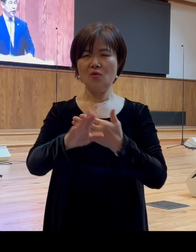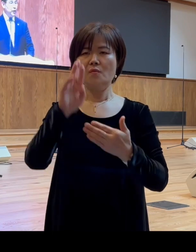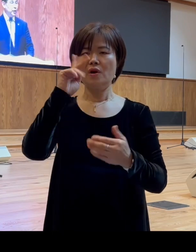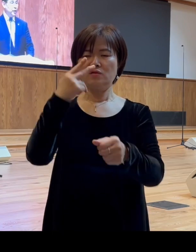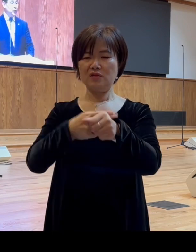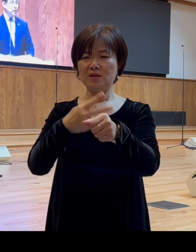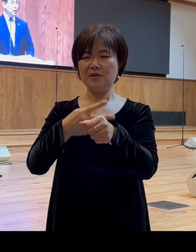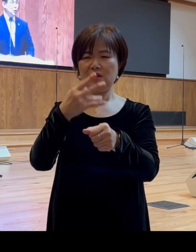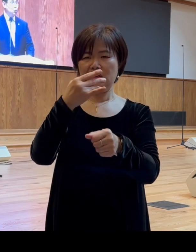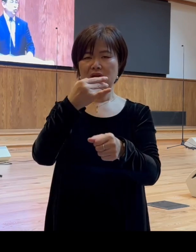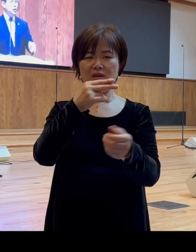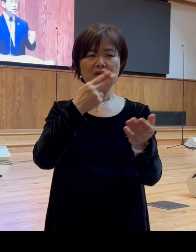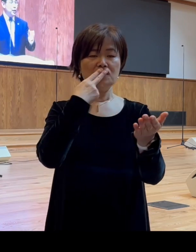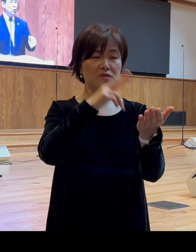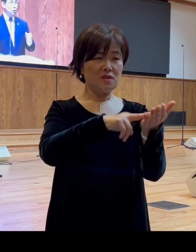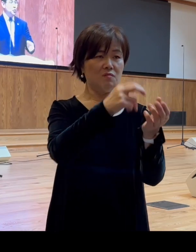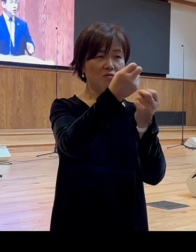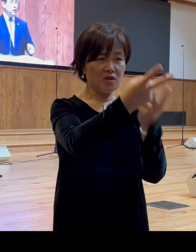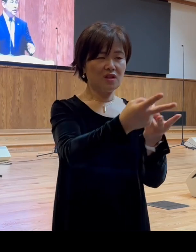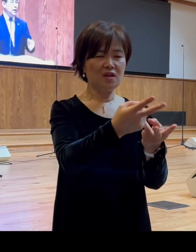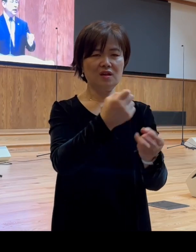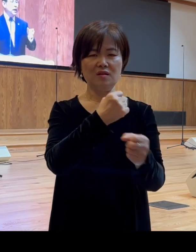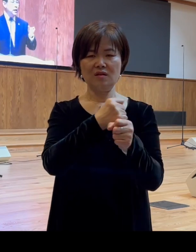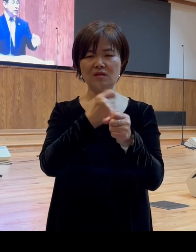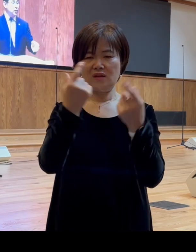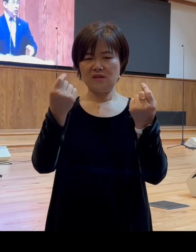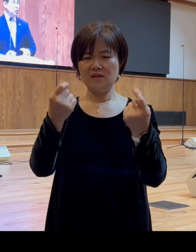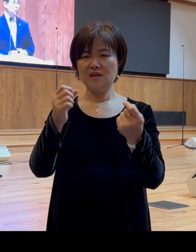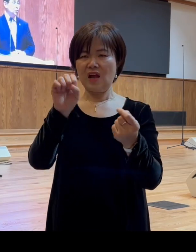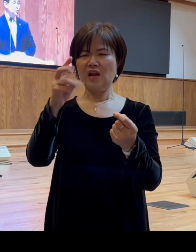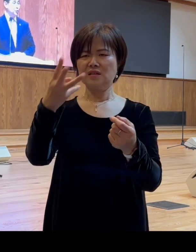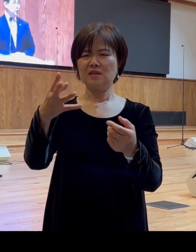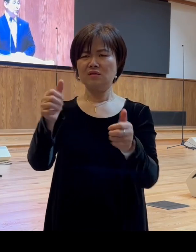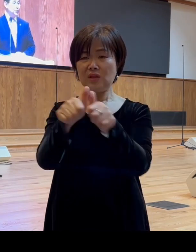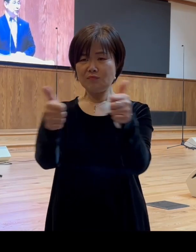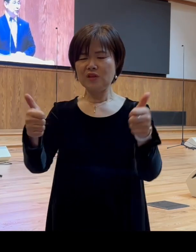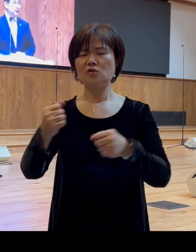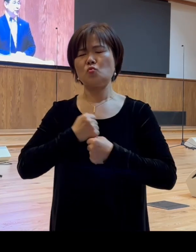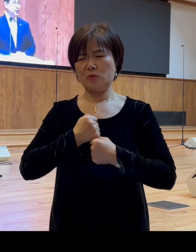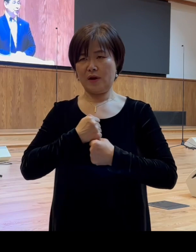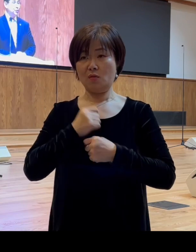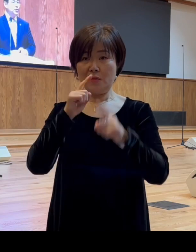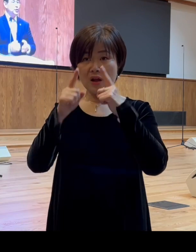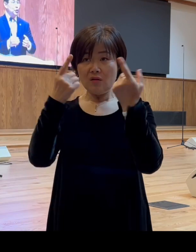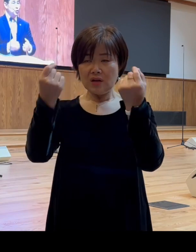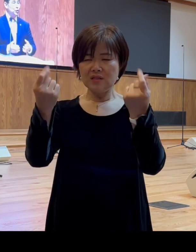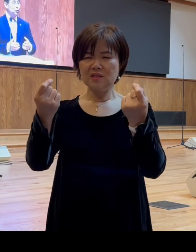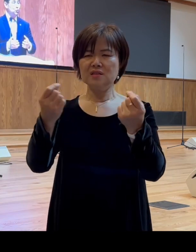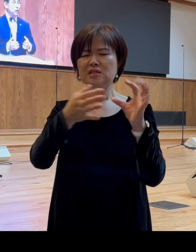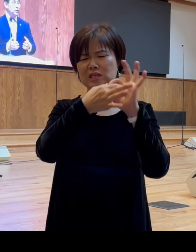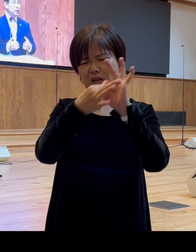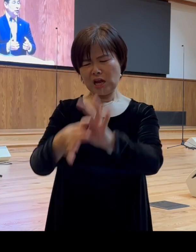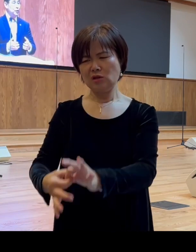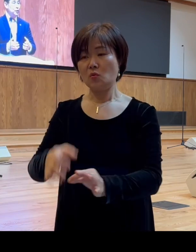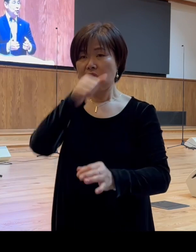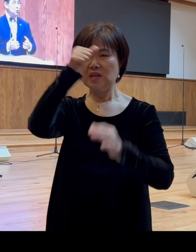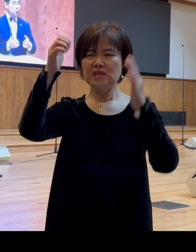구리 세공업자 알렉산더라고 부를 정도로 여러분 그는 여전히 우상을 숭배하고